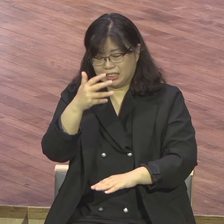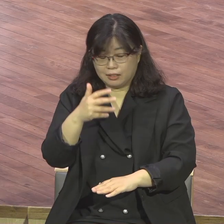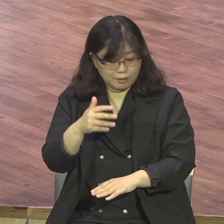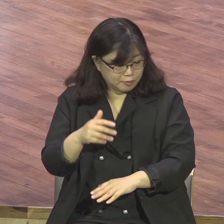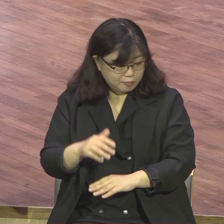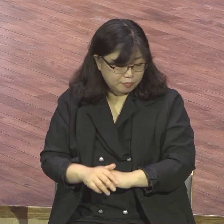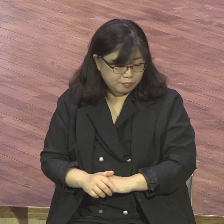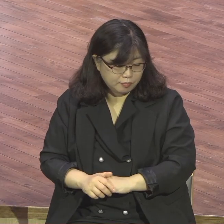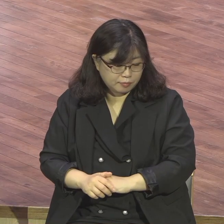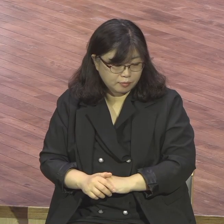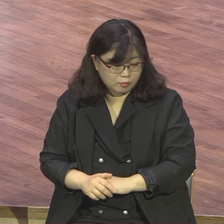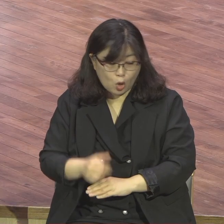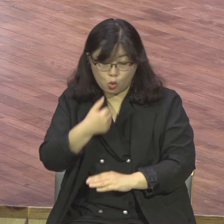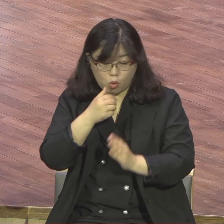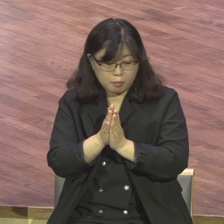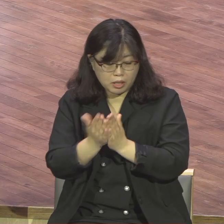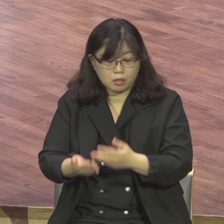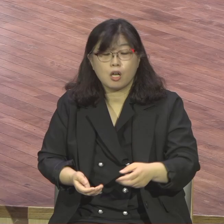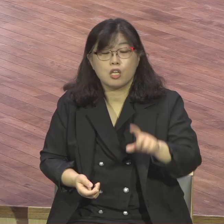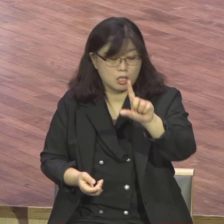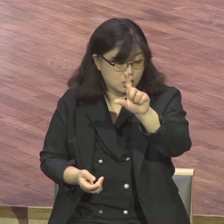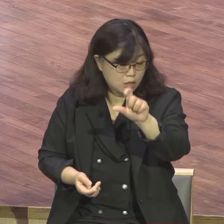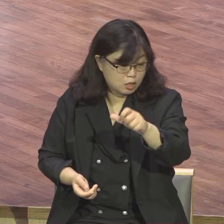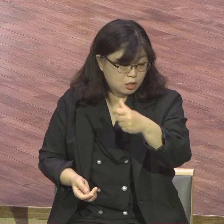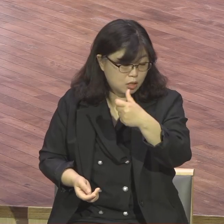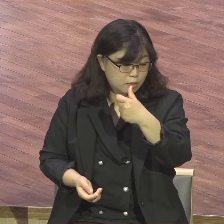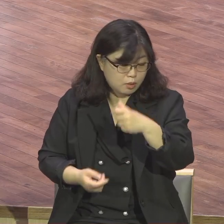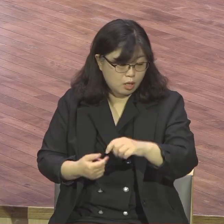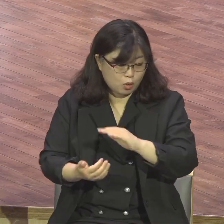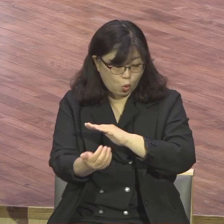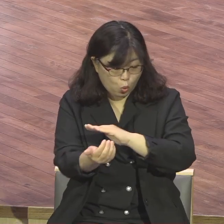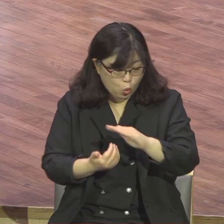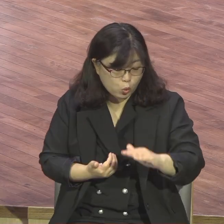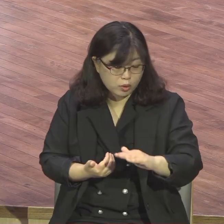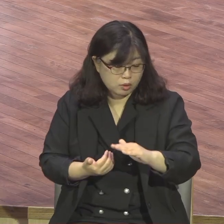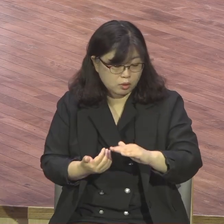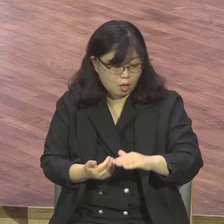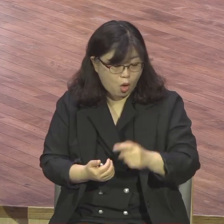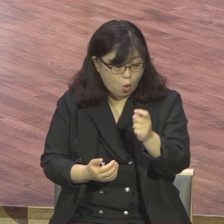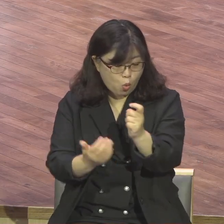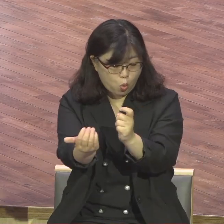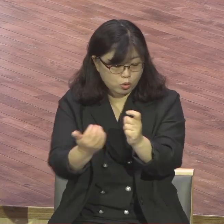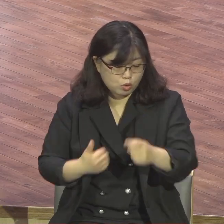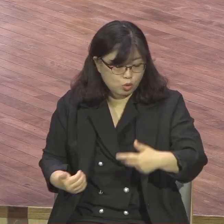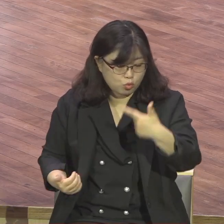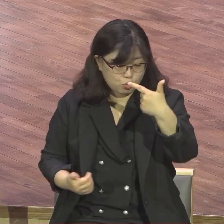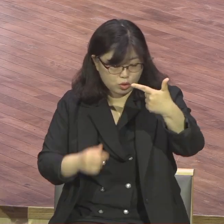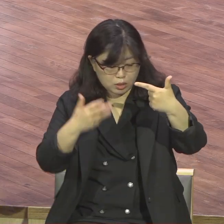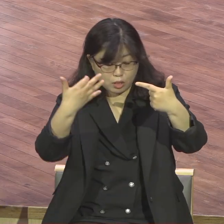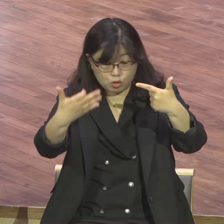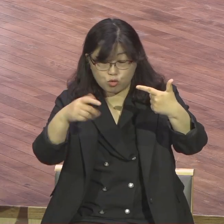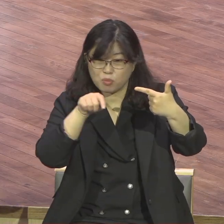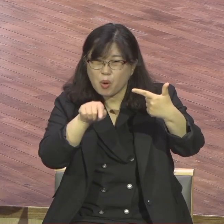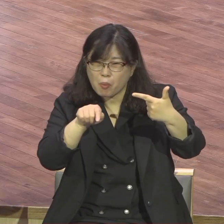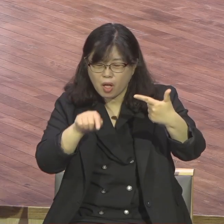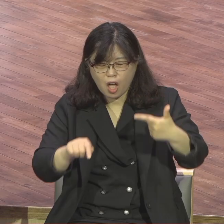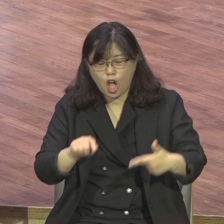19절에 2절에 보면 너희 몸은 너희가 하나님께로부터 받은 바 너희 가운데 계신 성령의 전인 줄 알지 못하느냐